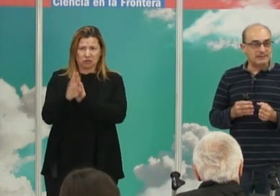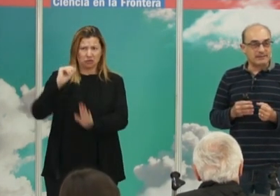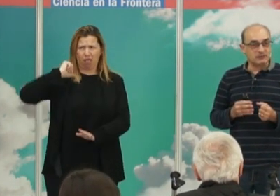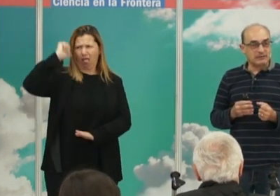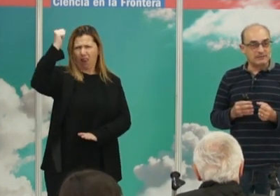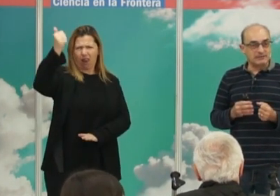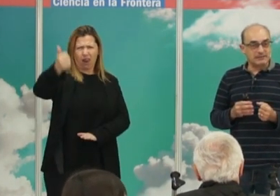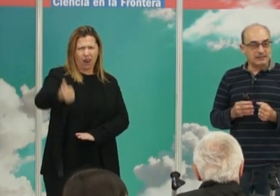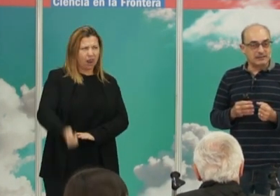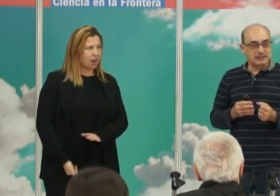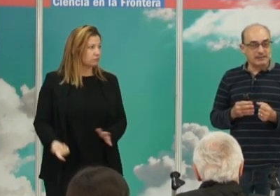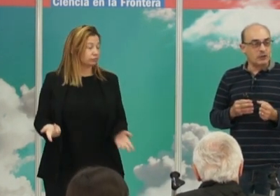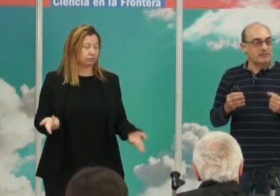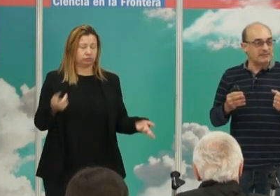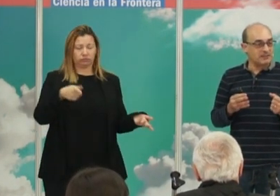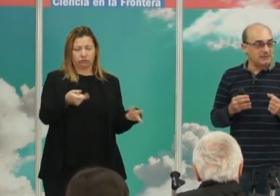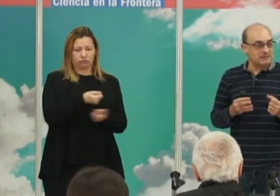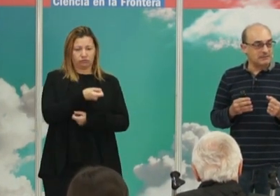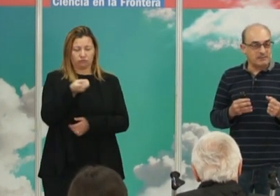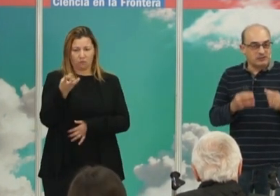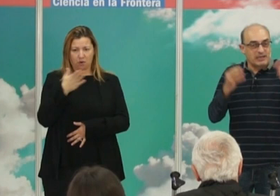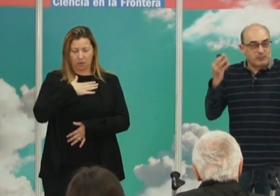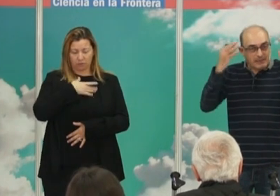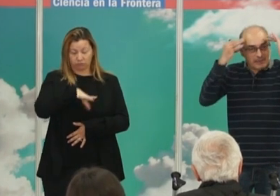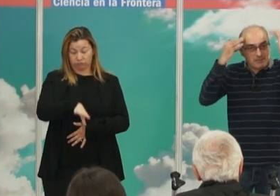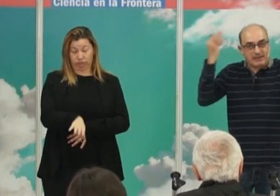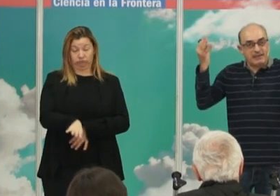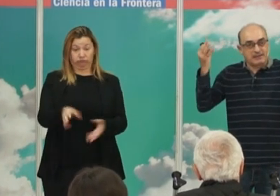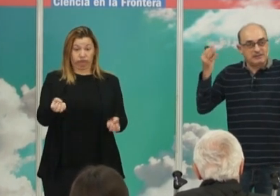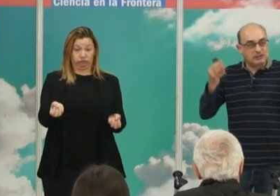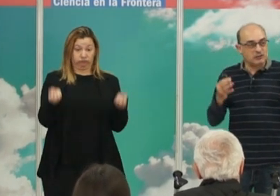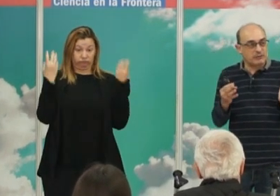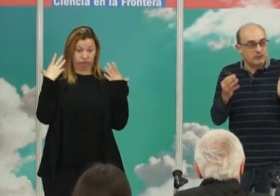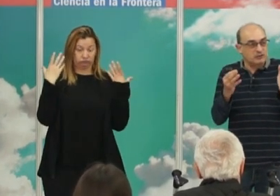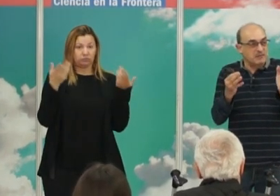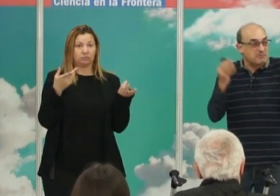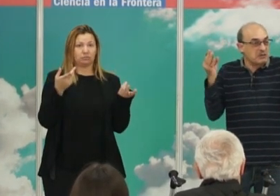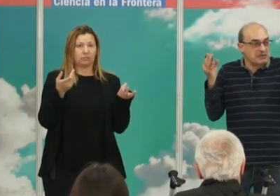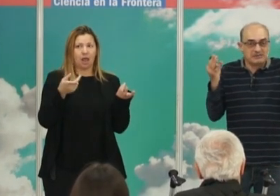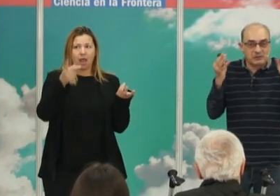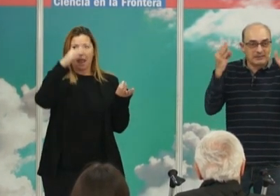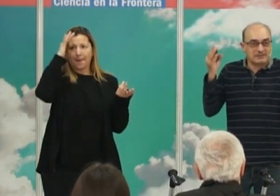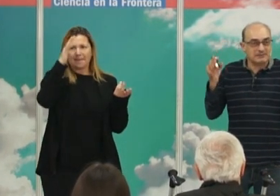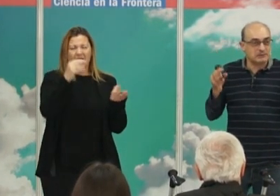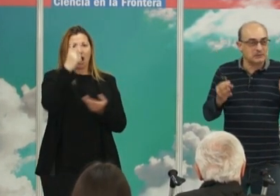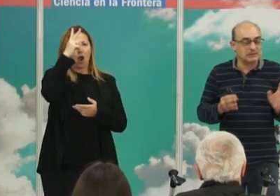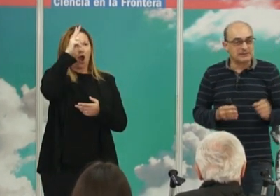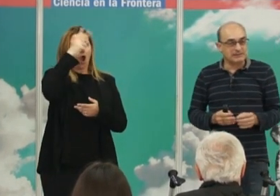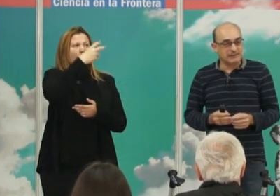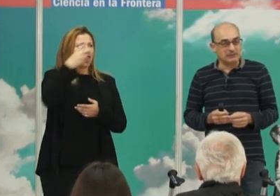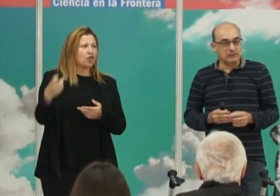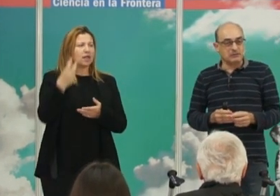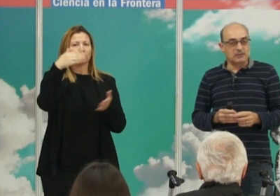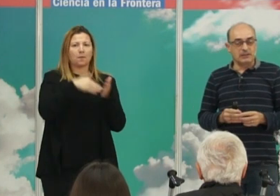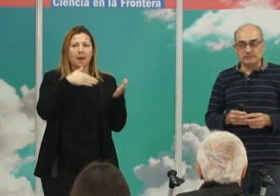obviamente resultan incomprensibles. Una persona que pueda imaginar lo que son 200.000 millones de dólares, desde luego,